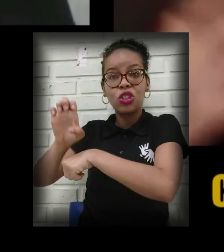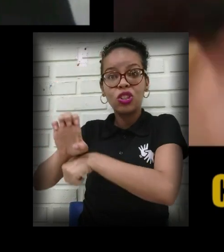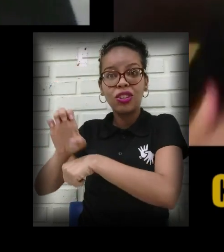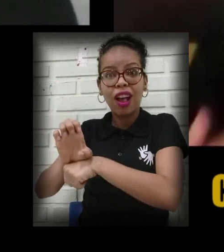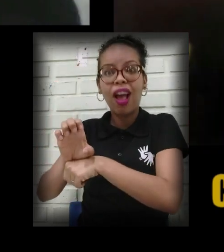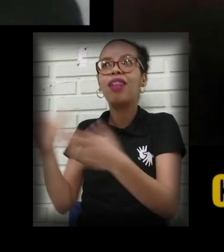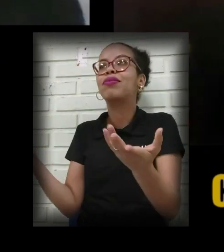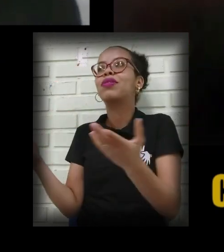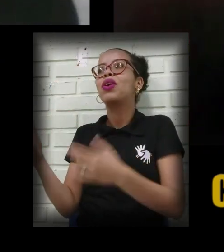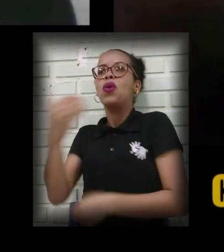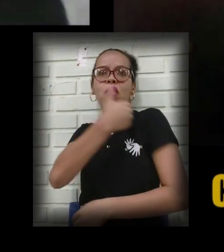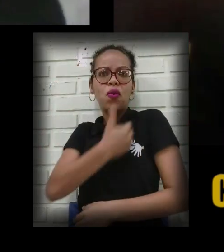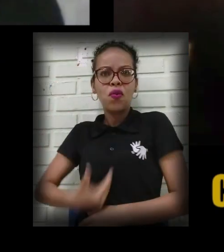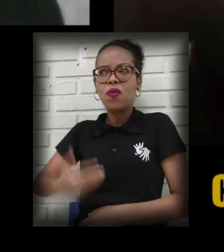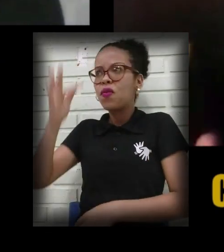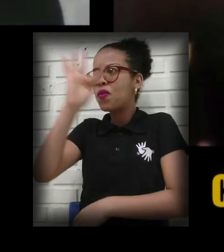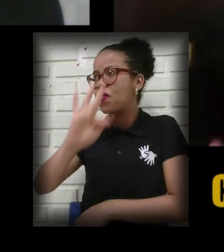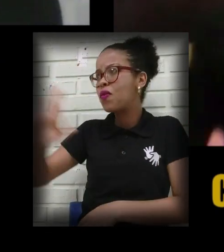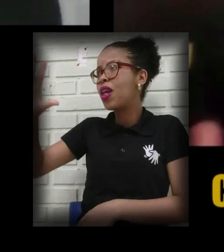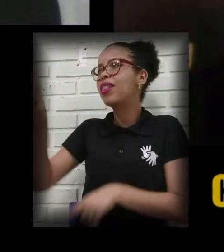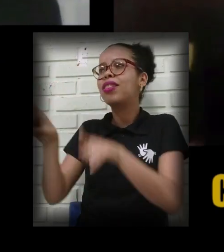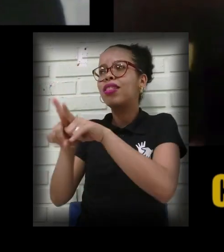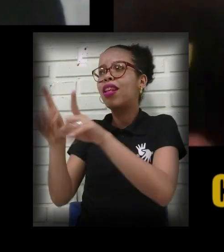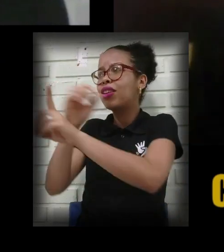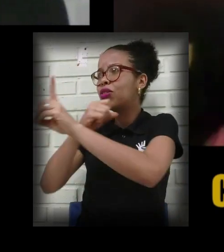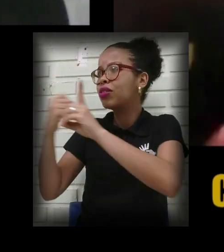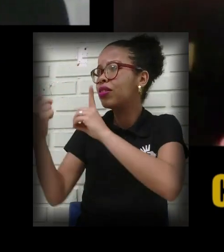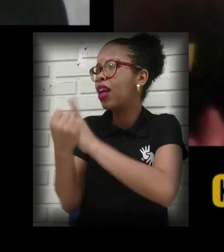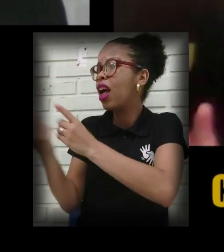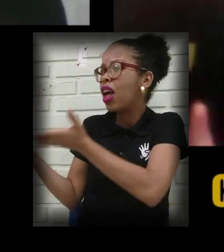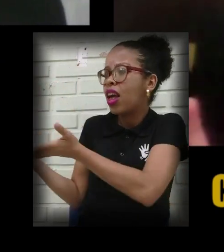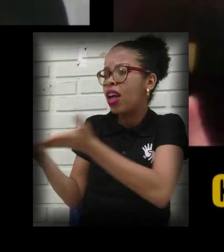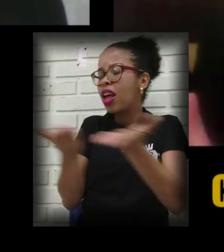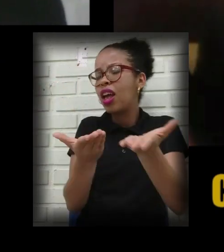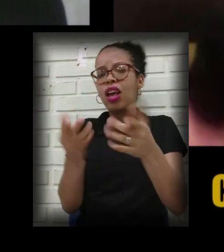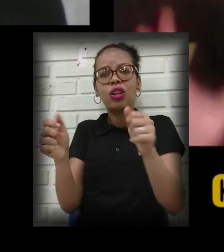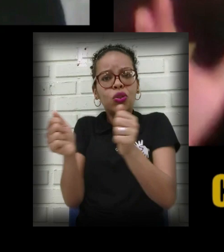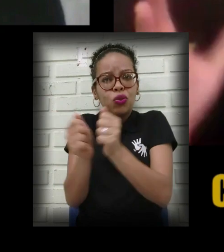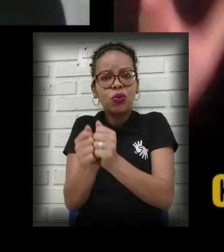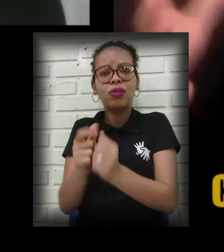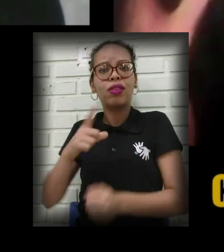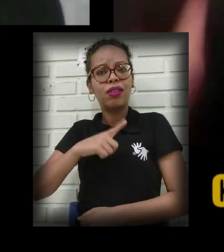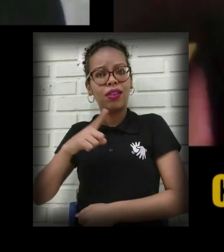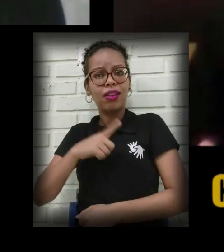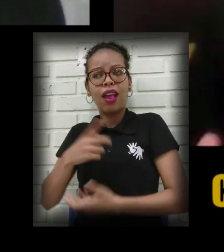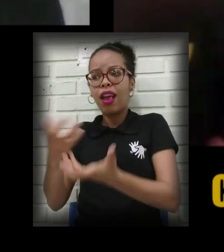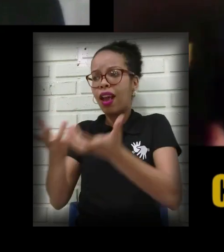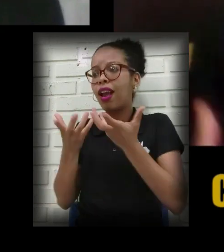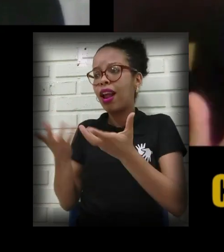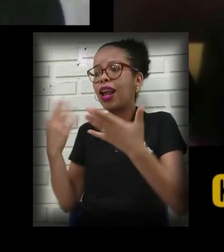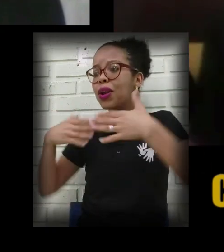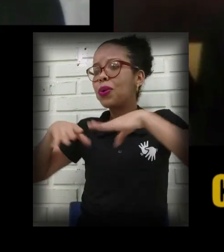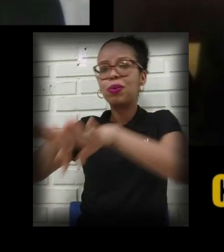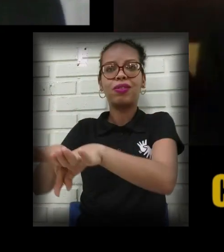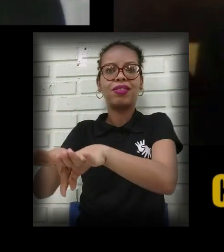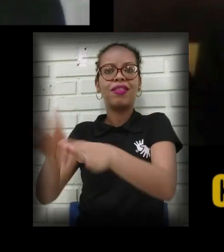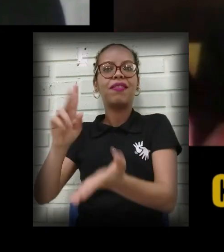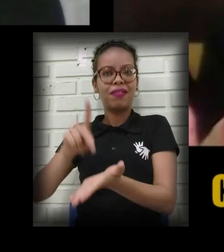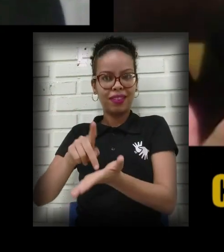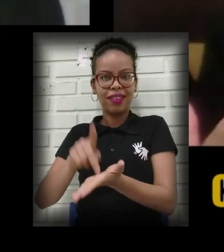União, para que a sociedade possa colocá-los com o conceito da inclusão. E